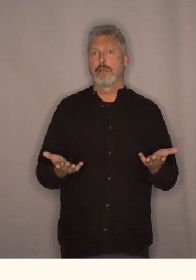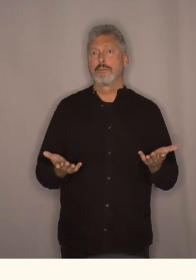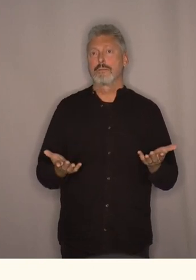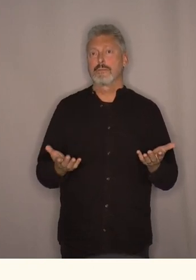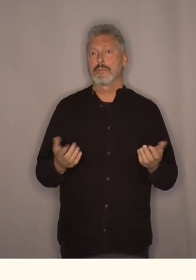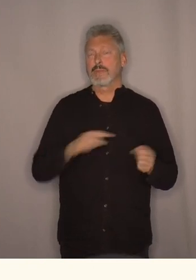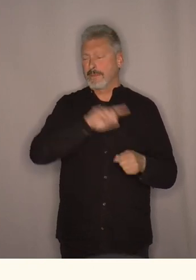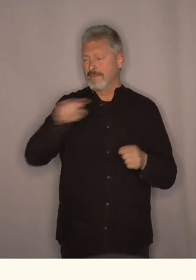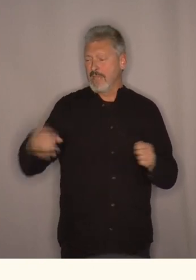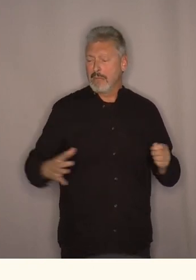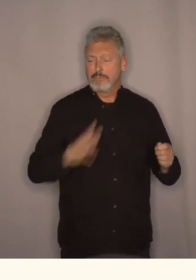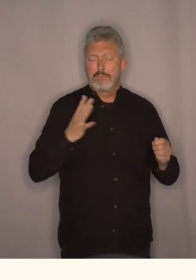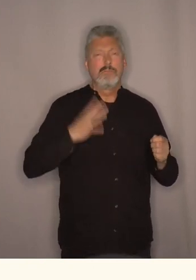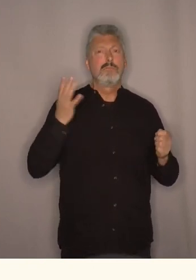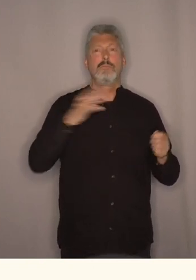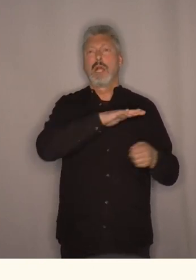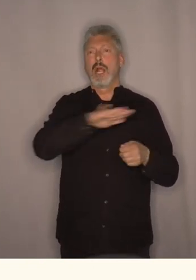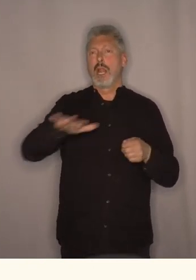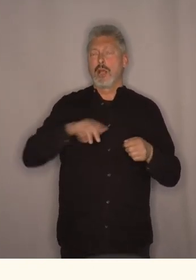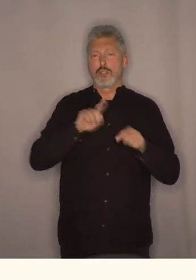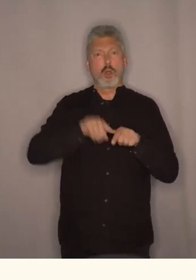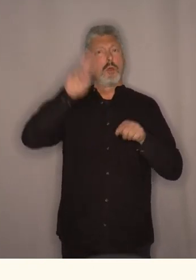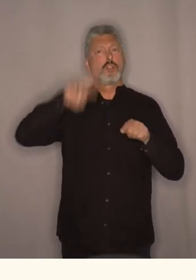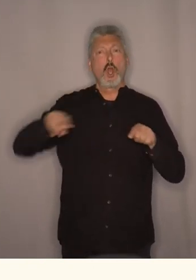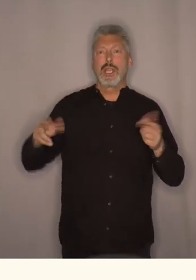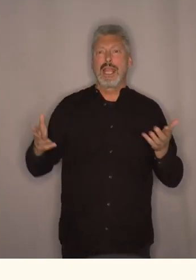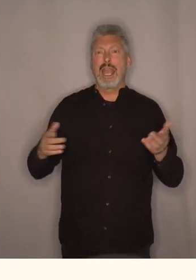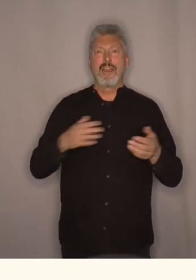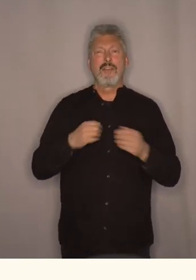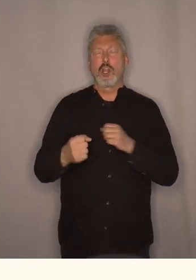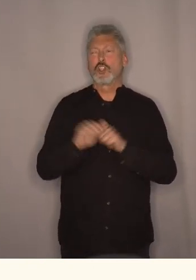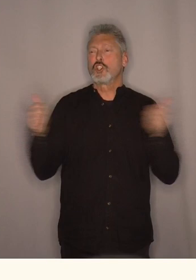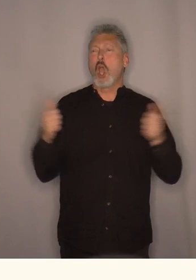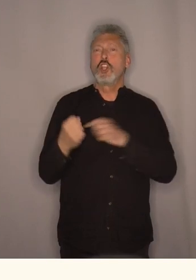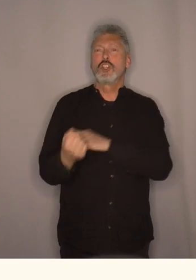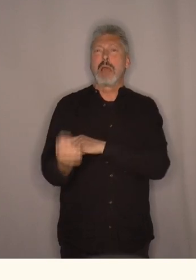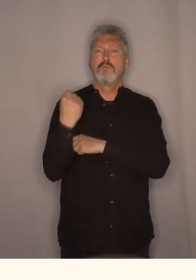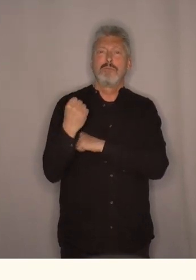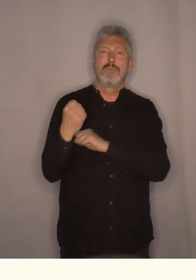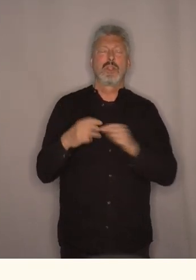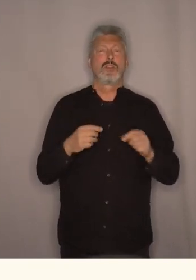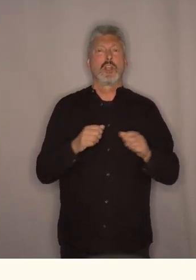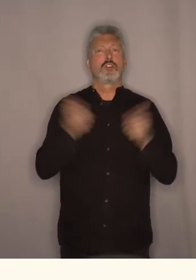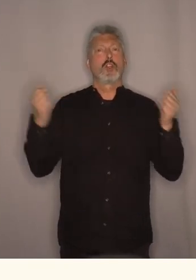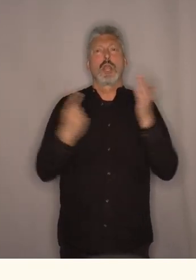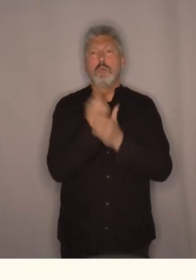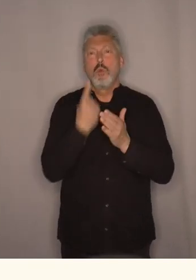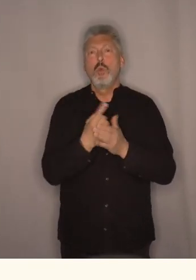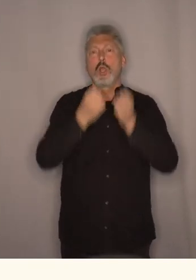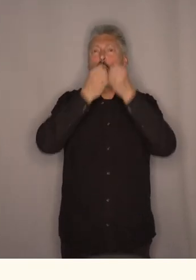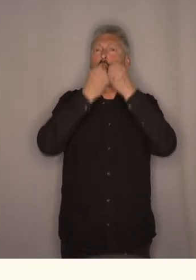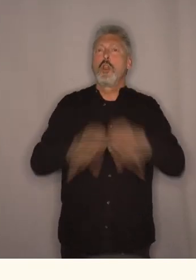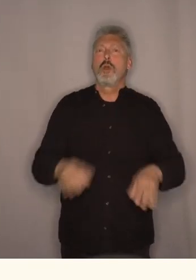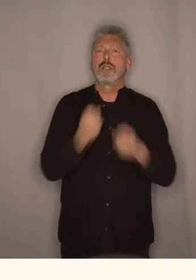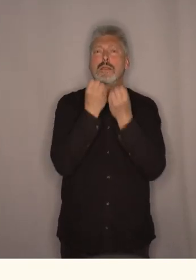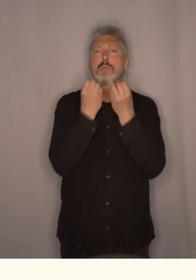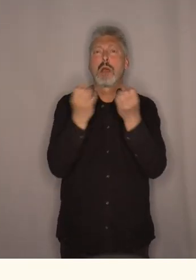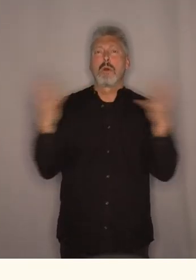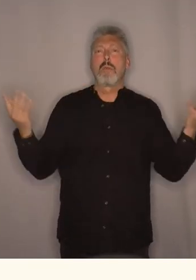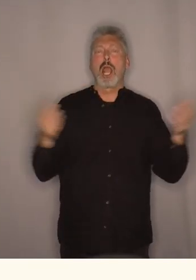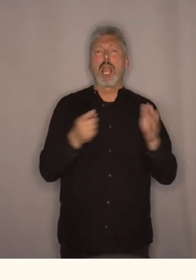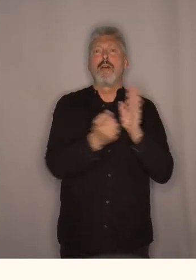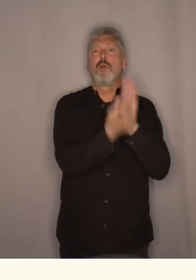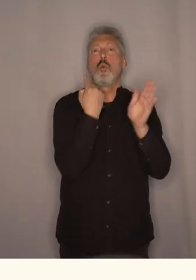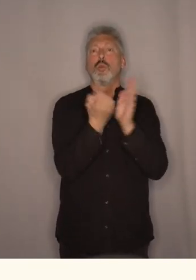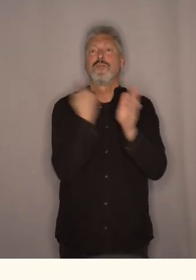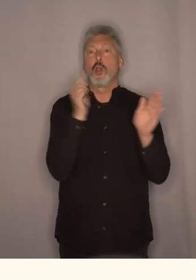Det er privilegierte land som Norge, som har de største muskler og de største mulighetene til å løse mange av de utfordringene som vi står i i verden